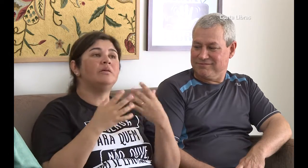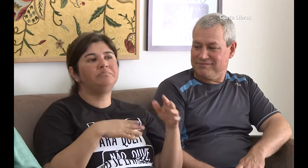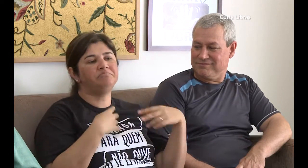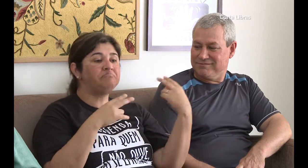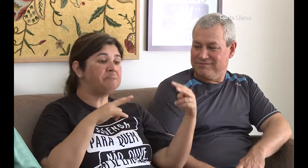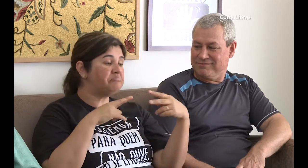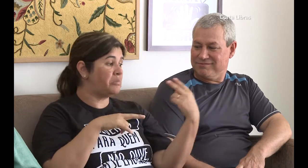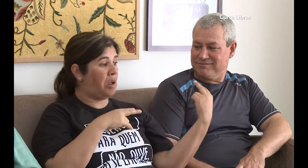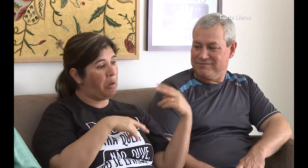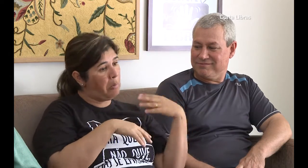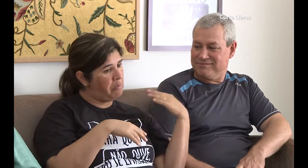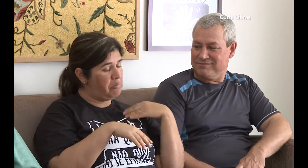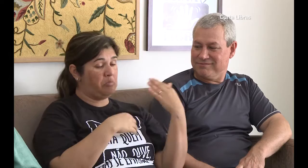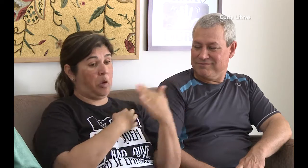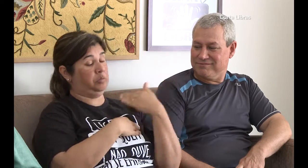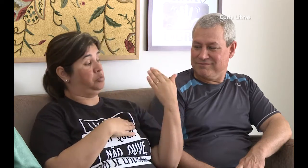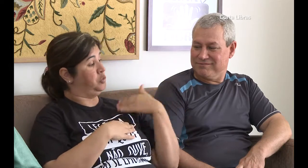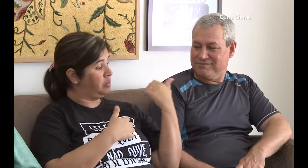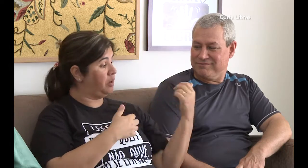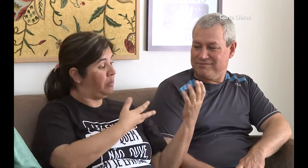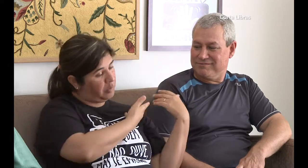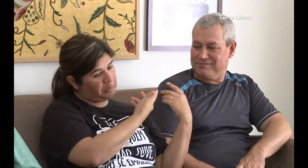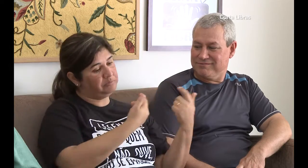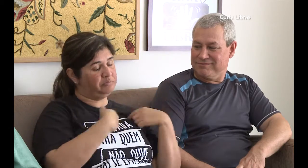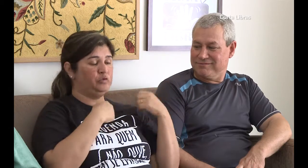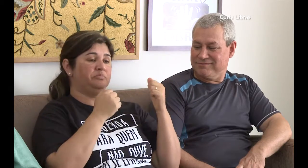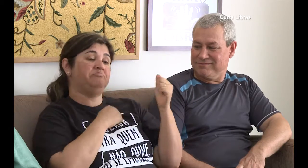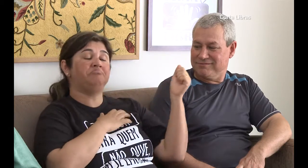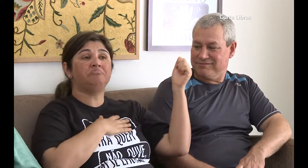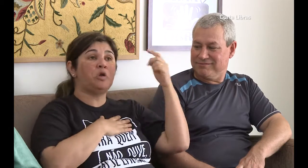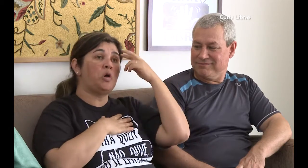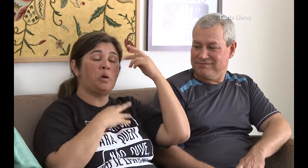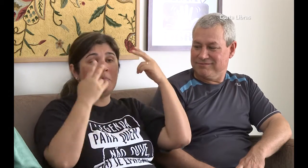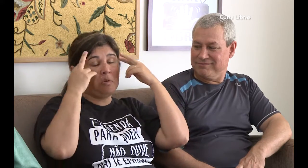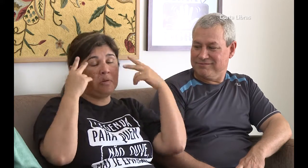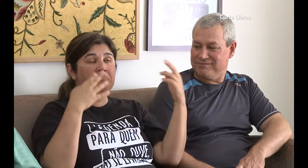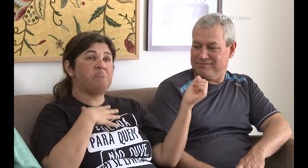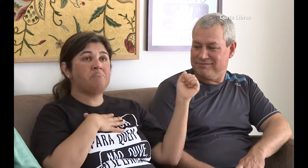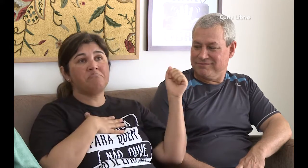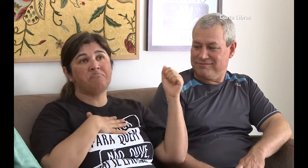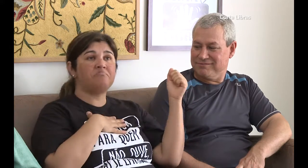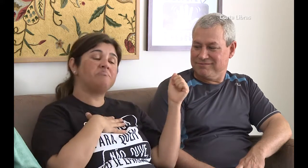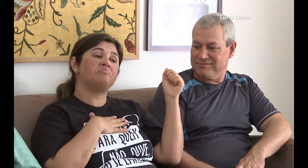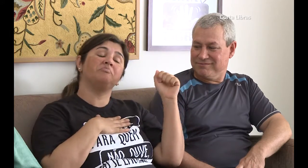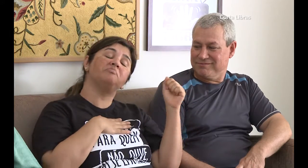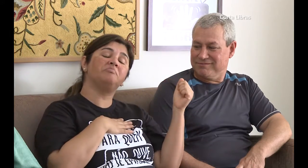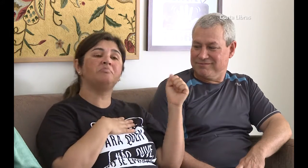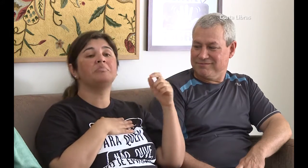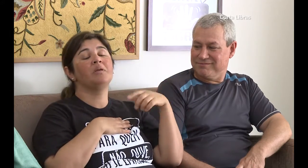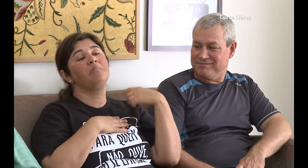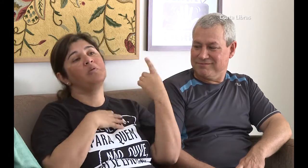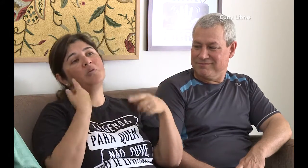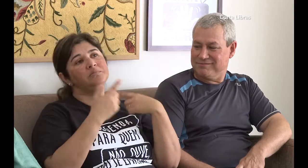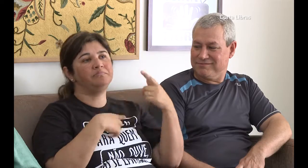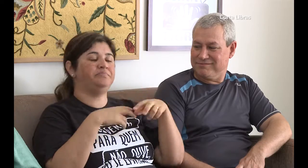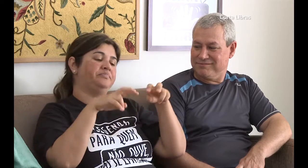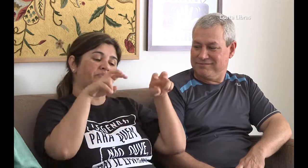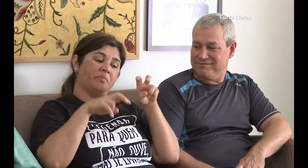comecei a perder esse medo, pois meus amigos diziam para não ter vergonha em enfrentar isso. Eu repensei um pouco e resolvi criar coragem.